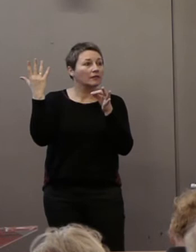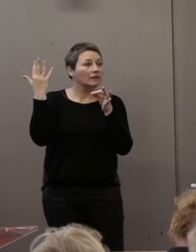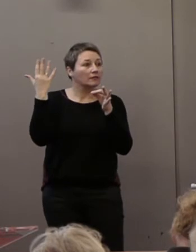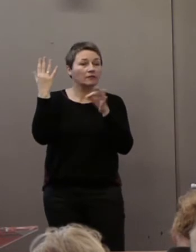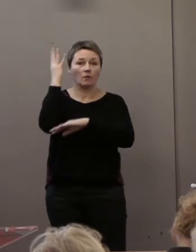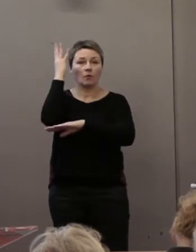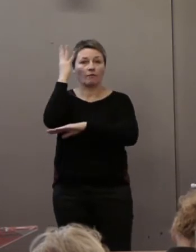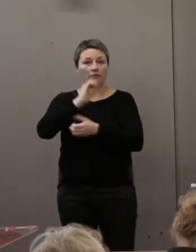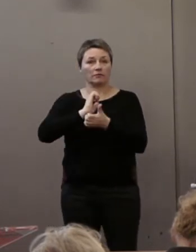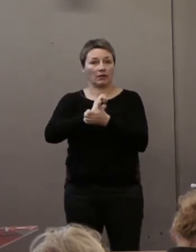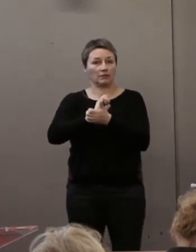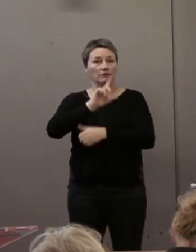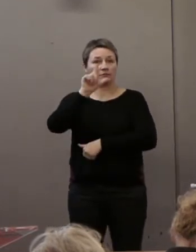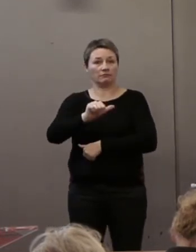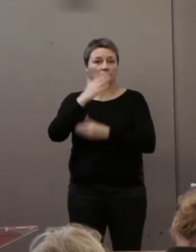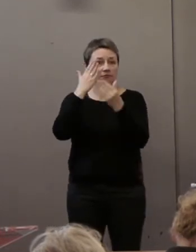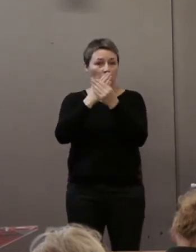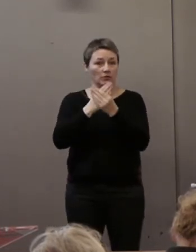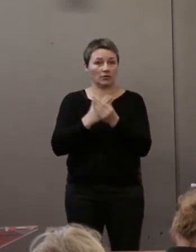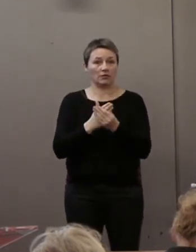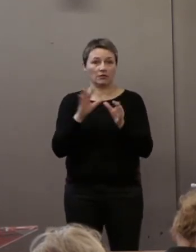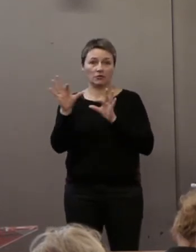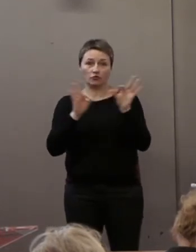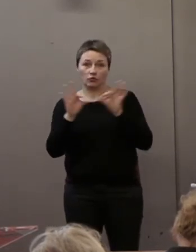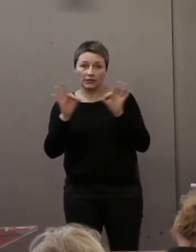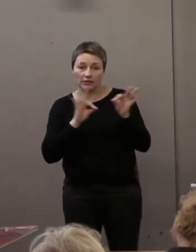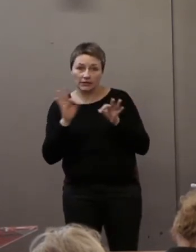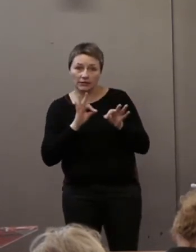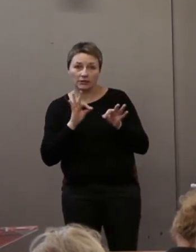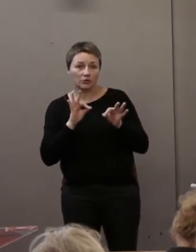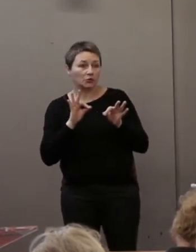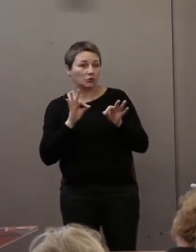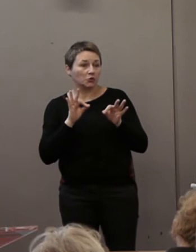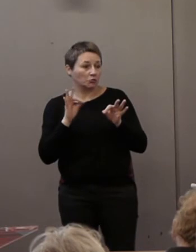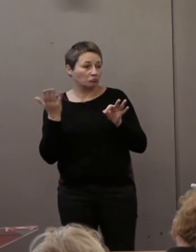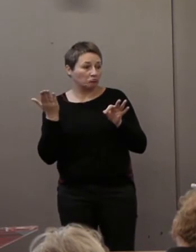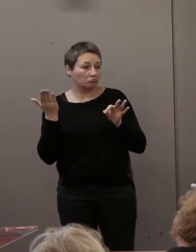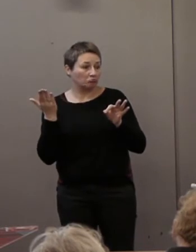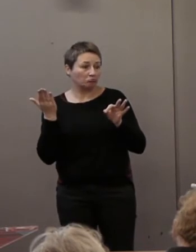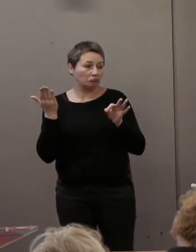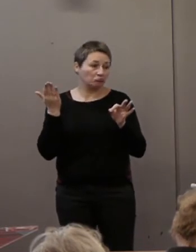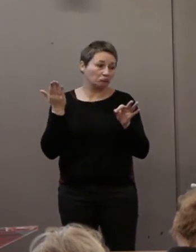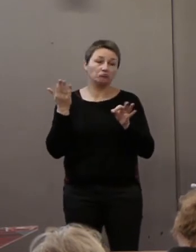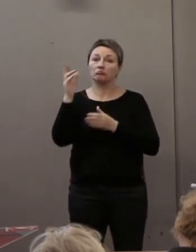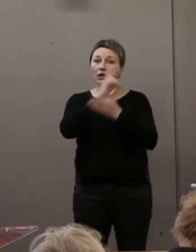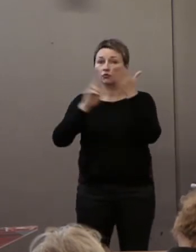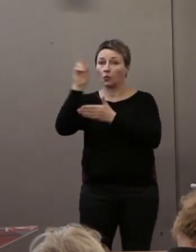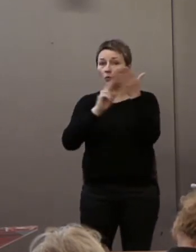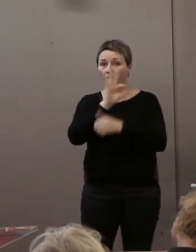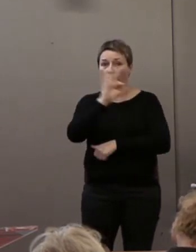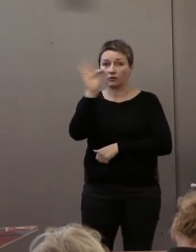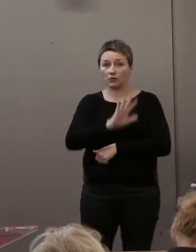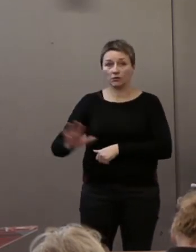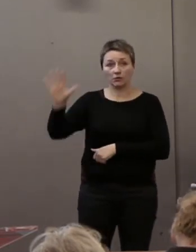de la conférence de presse, les dossiers qui ont émergé et qui, donc, sont les lauréats régionaux et